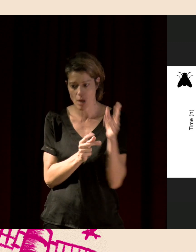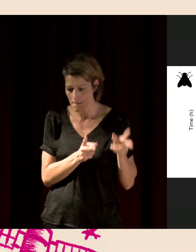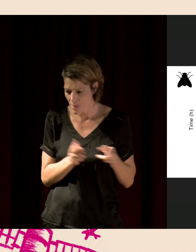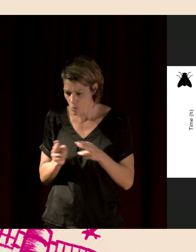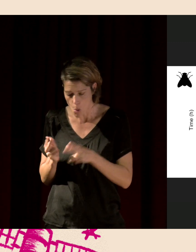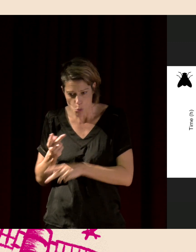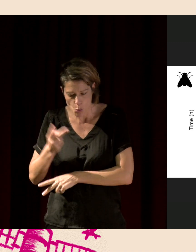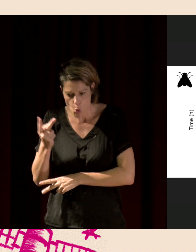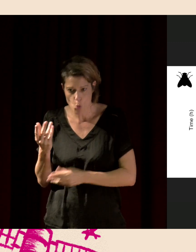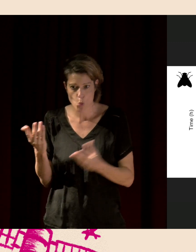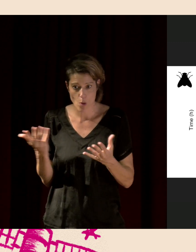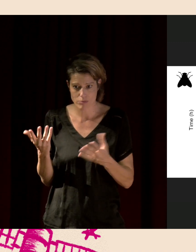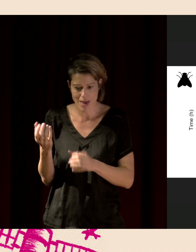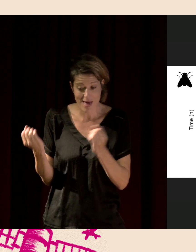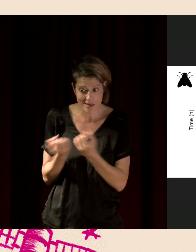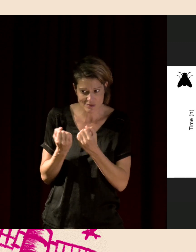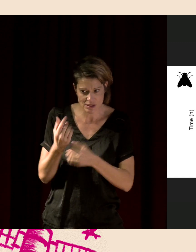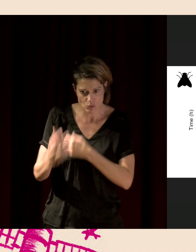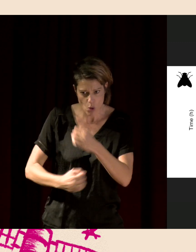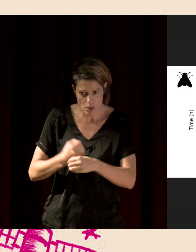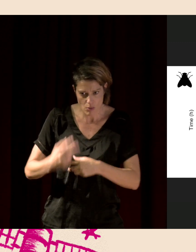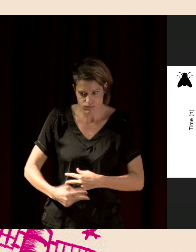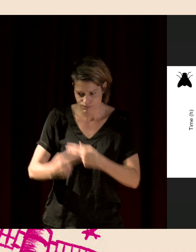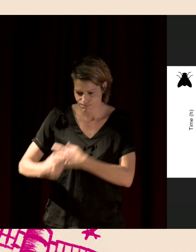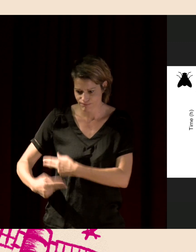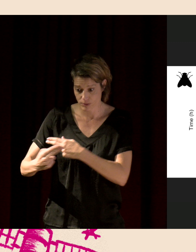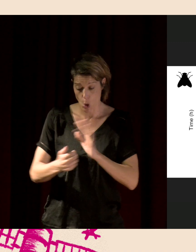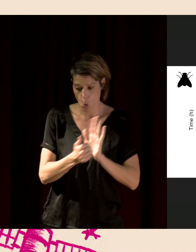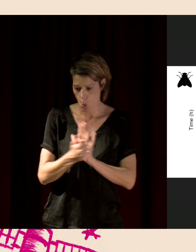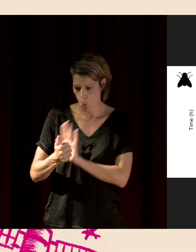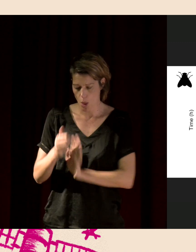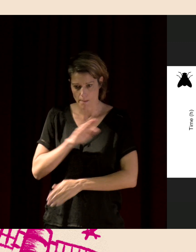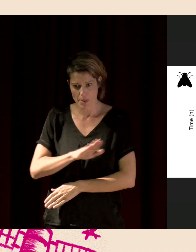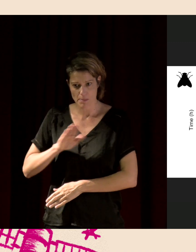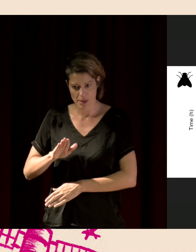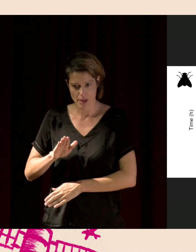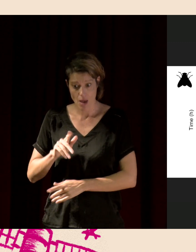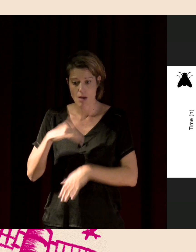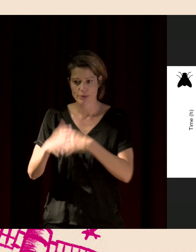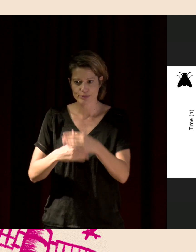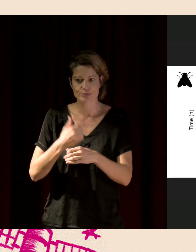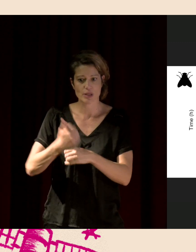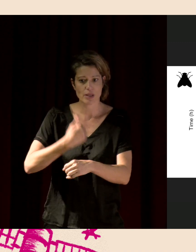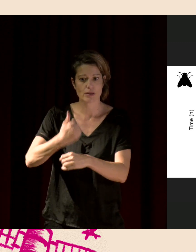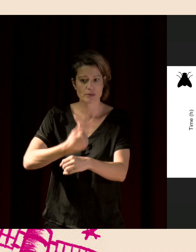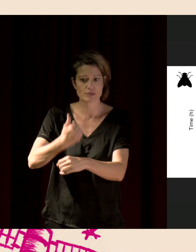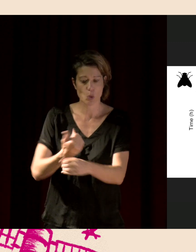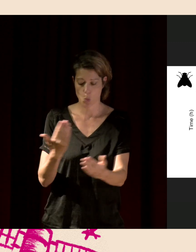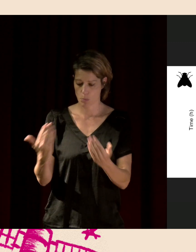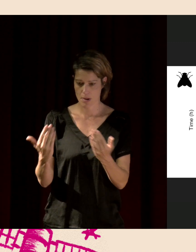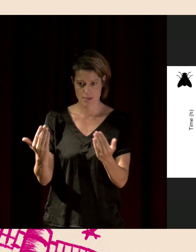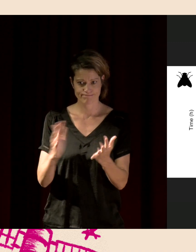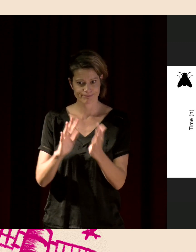une image de l'activité annuelle de ces deux fonctions écologiques, et puis voir après, année après année, savoir comment ces